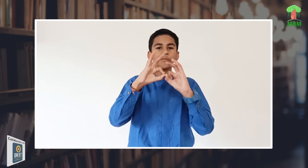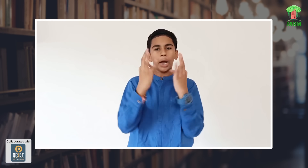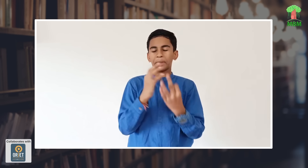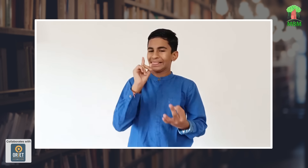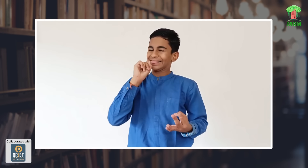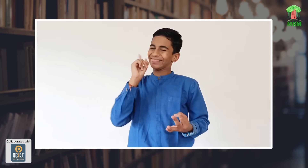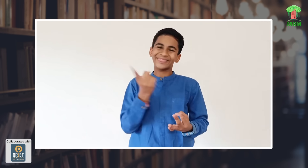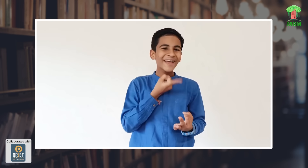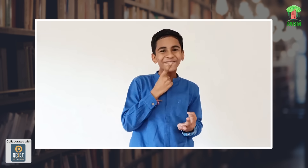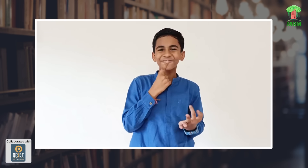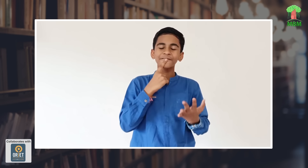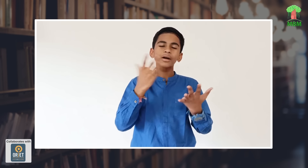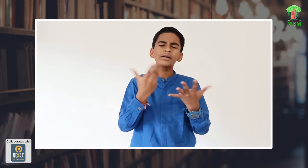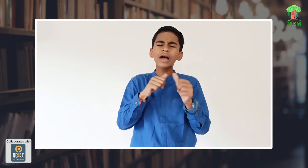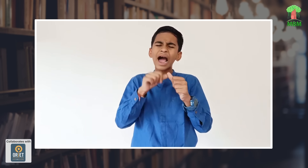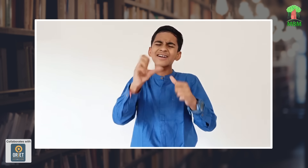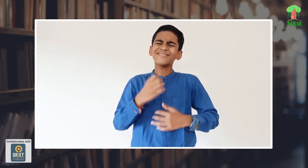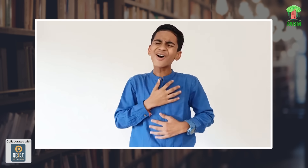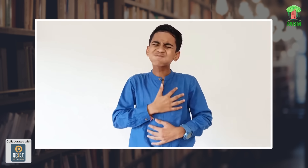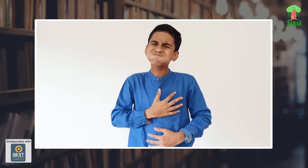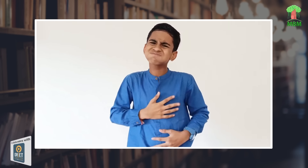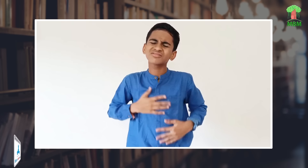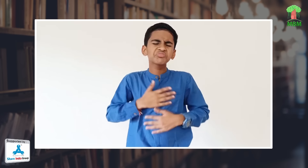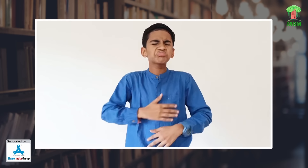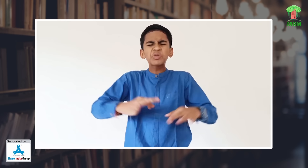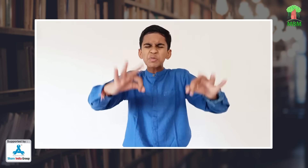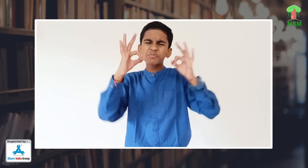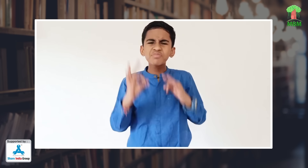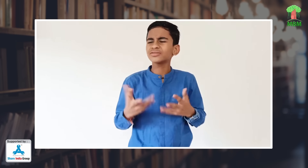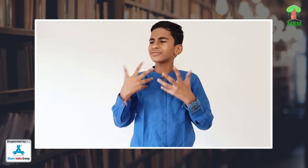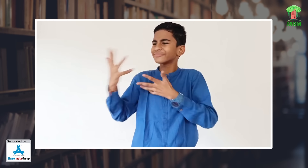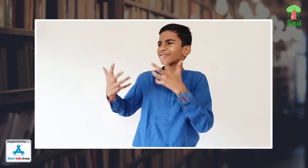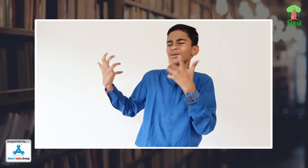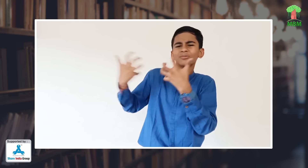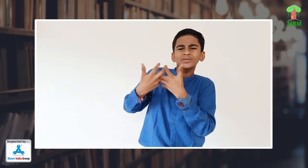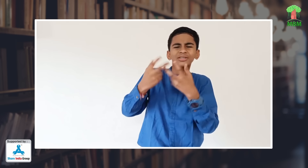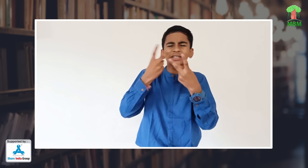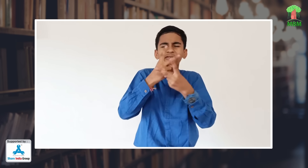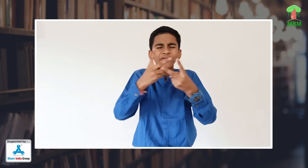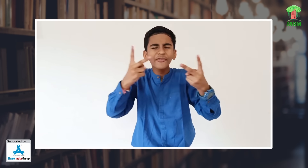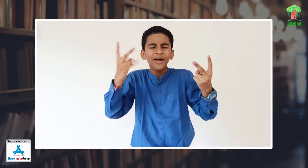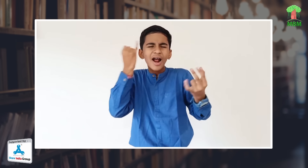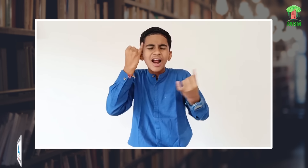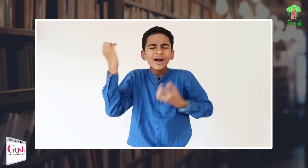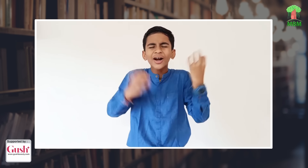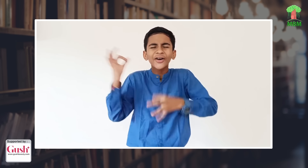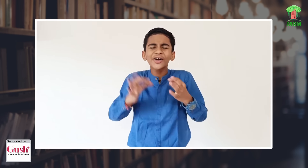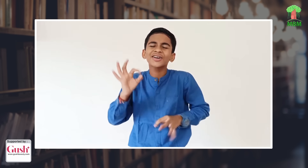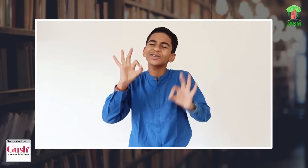मेरे माता पिता बदिर हैं मैं बदिर हूँ हम लोग आ रहा हमसे बातचीत करते हैं हर एक चीज का अनल लेते हैं हर एक चीज को समझ सकते हैं